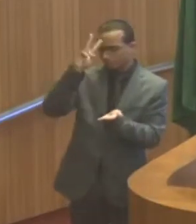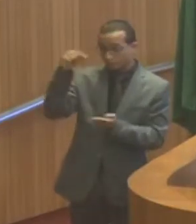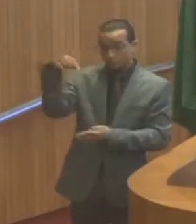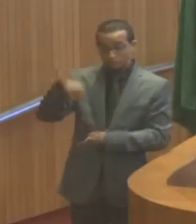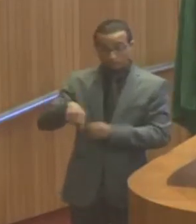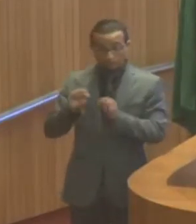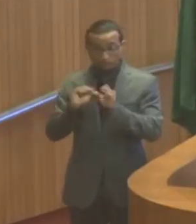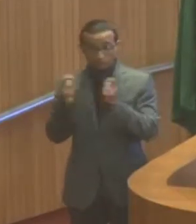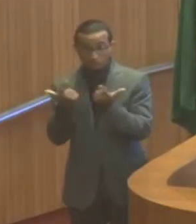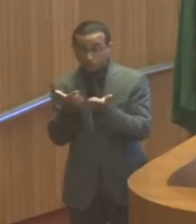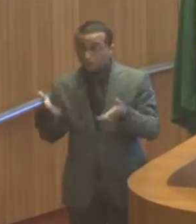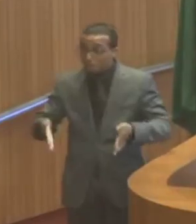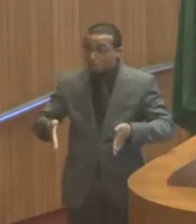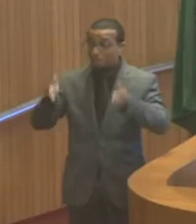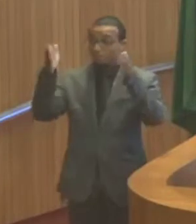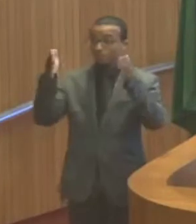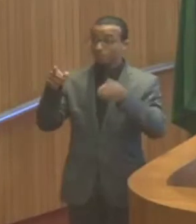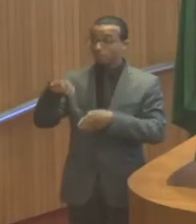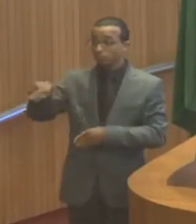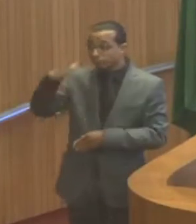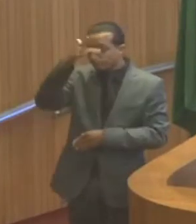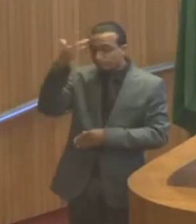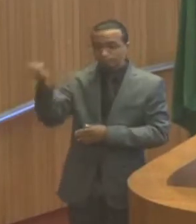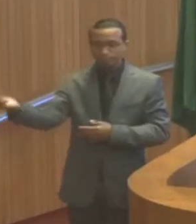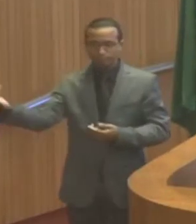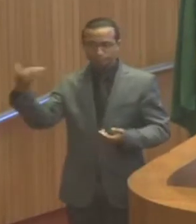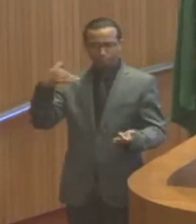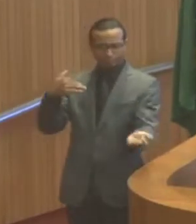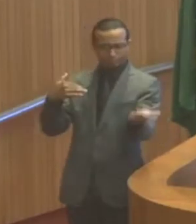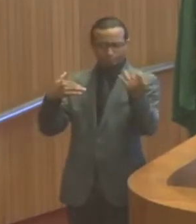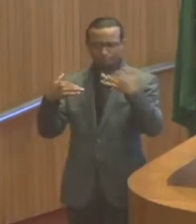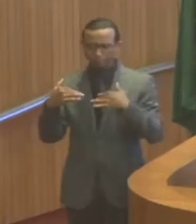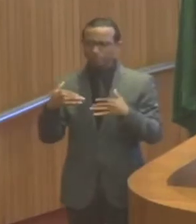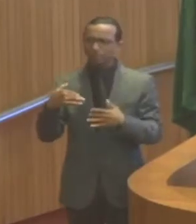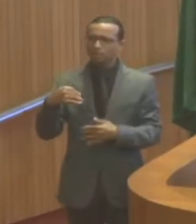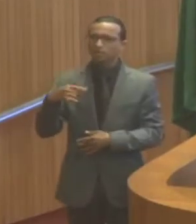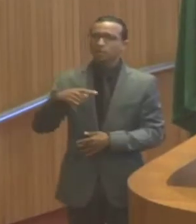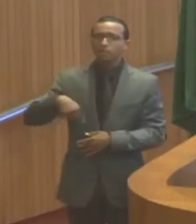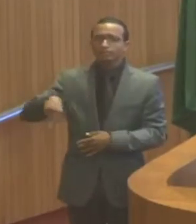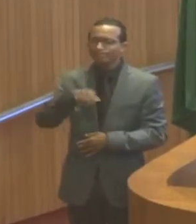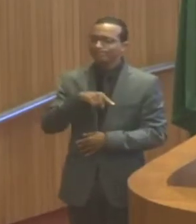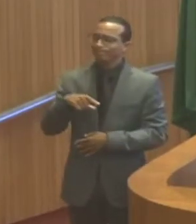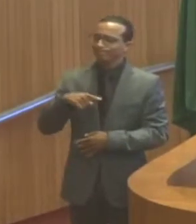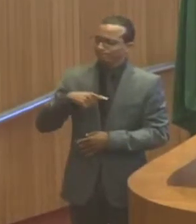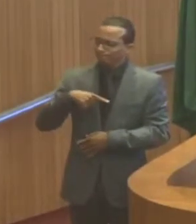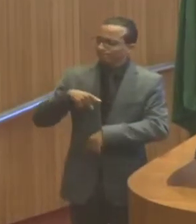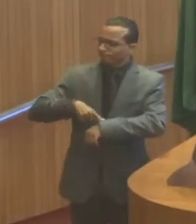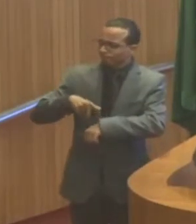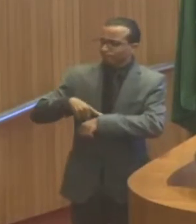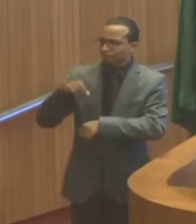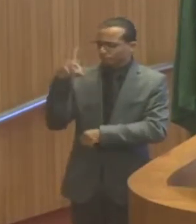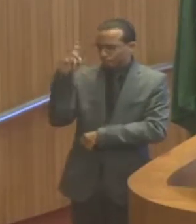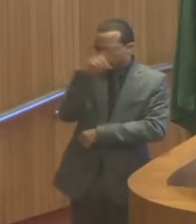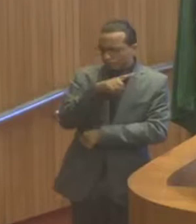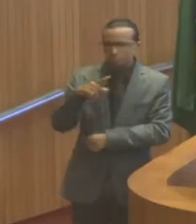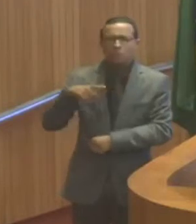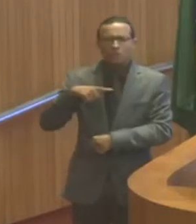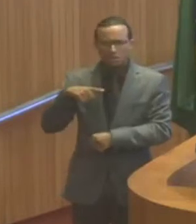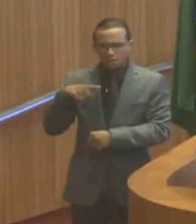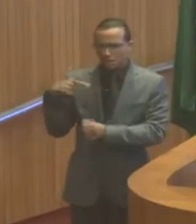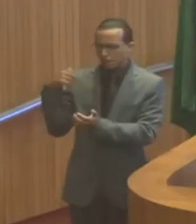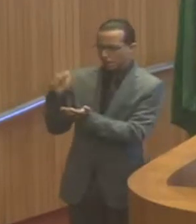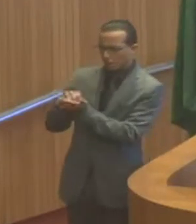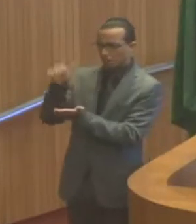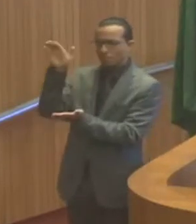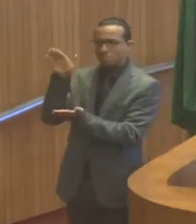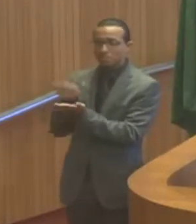ocupada, essa Assembleia que viveu momentos difíceis, com ameaça de invasão pelo